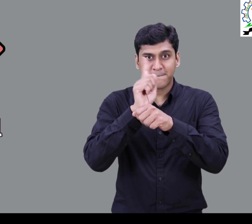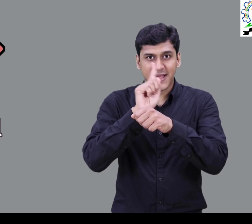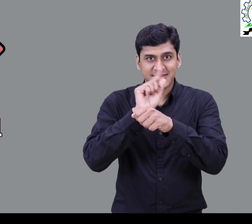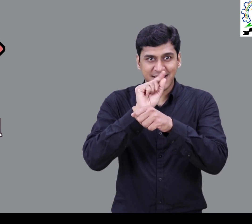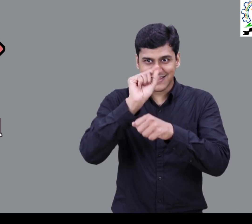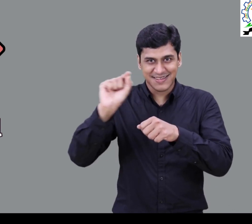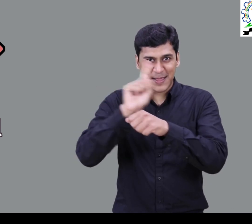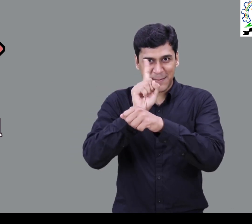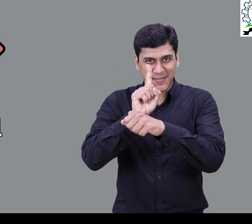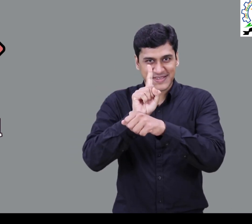Pencil